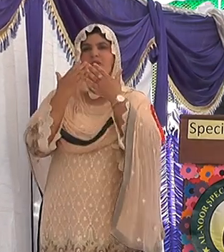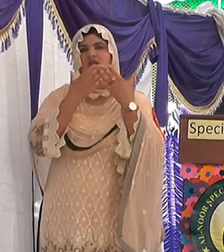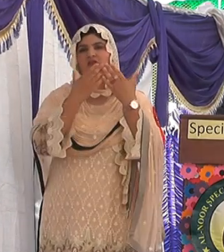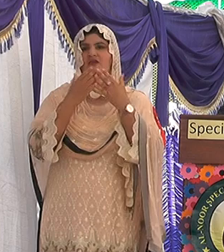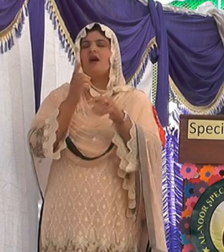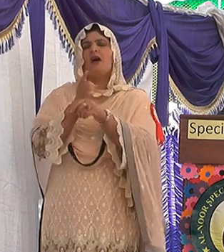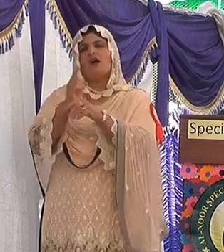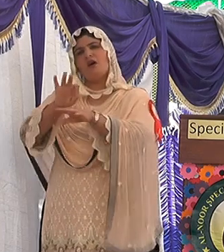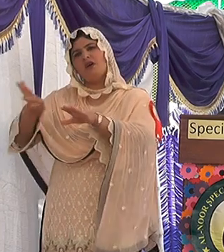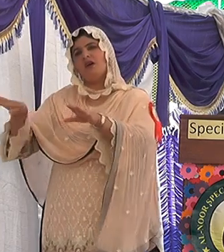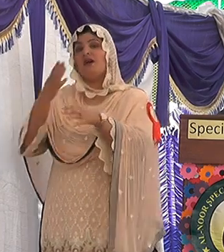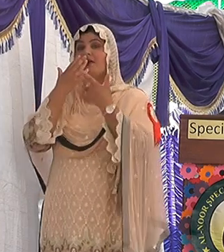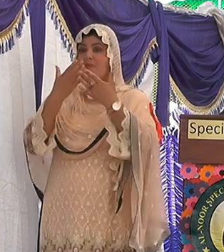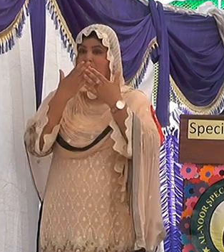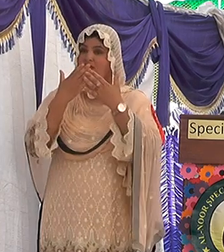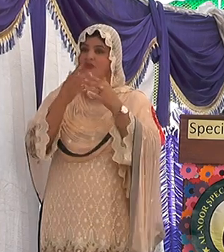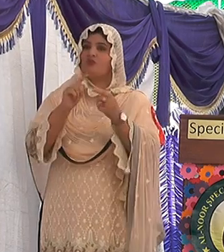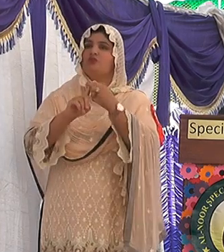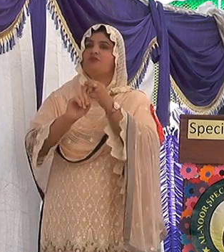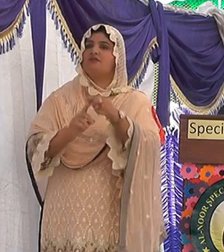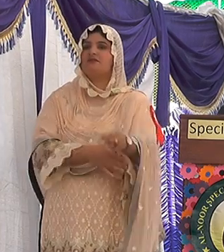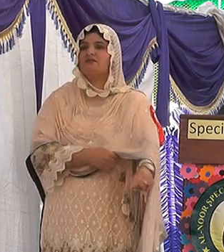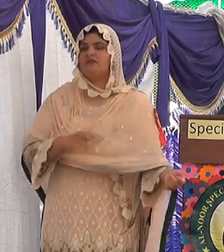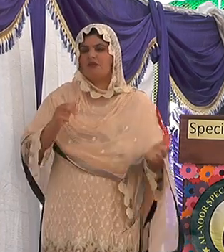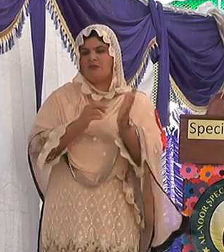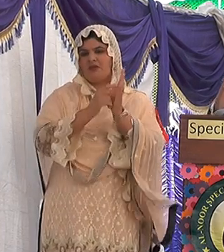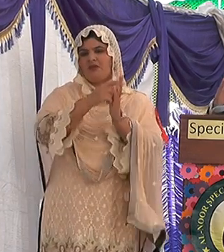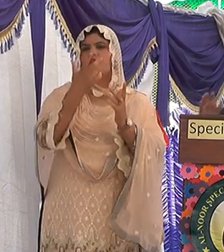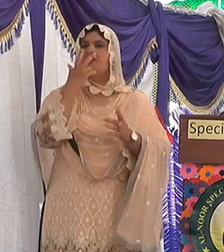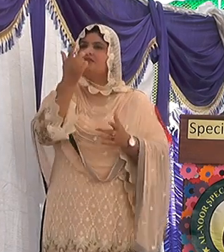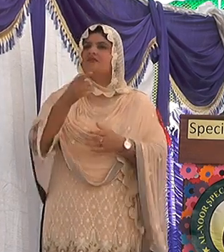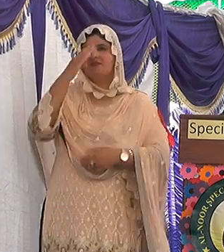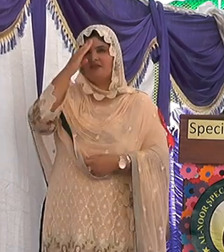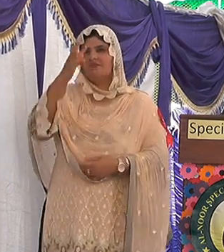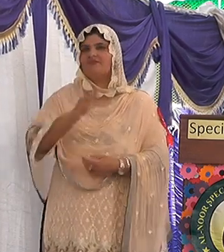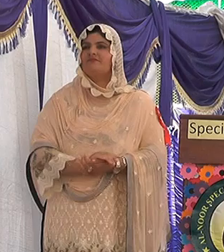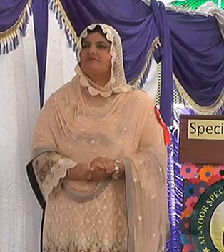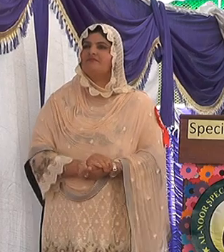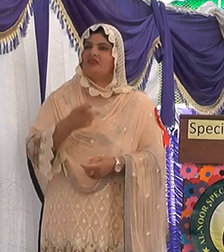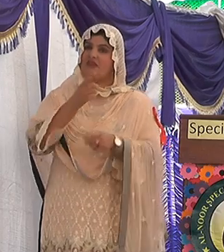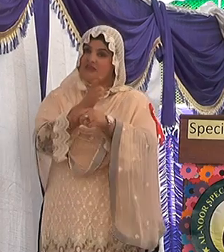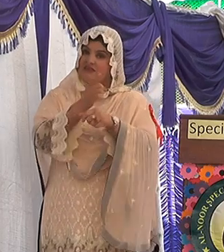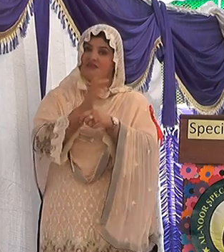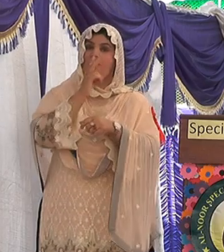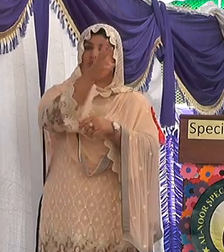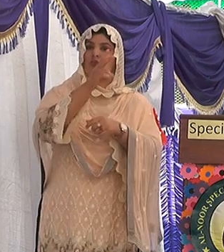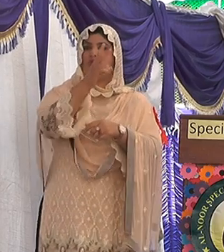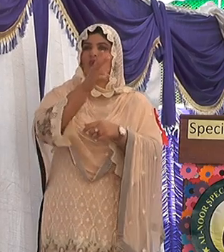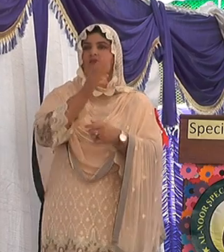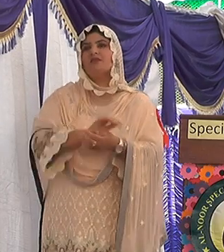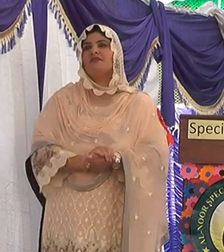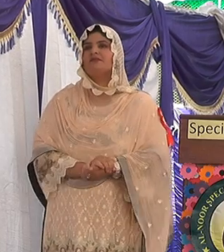انسٹرکشن کے ذریعے بندر کو بھی سدھایا جا سکتا ہے بندر دو ٹاؤں گو میں چل کے دکھاتا ہے آپ کو سلام کرتا ہے یہ انسٹرکشن کا نتیجہ ہے